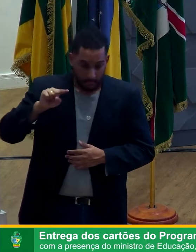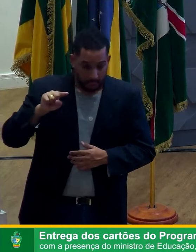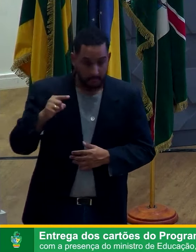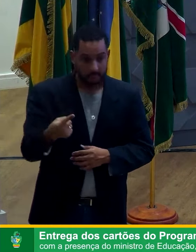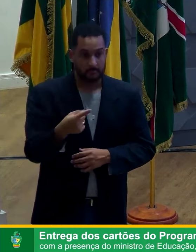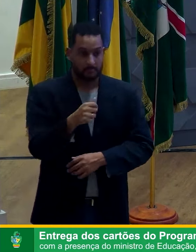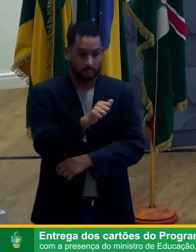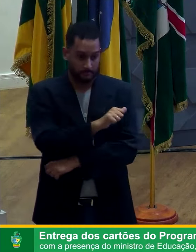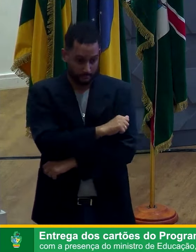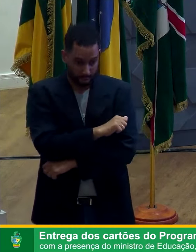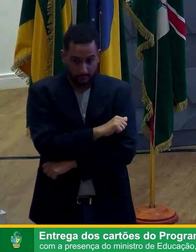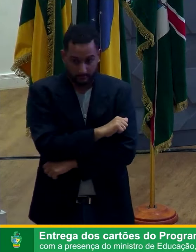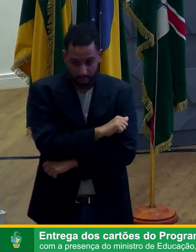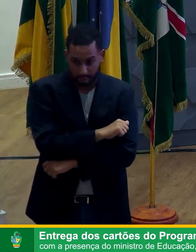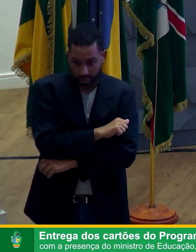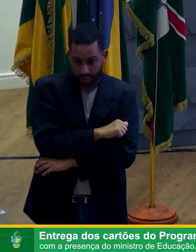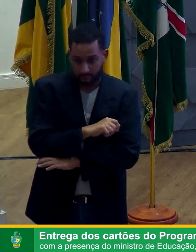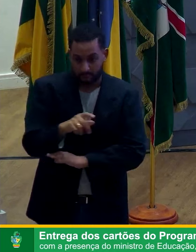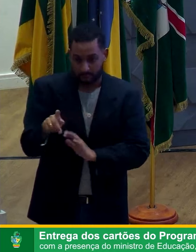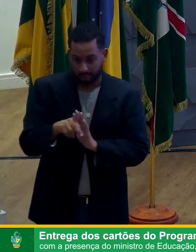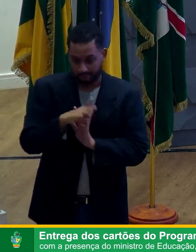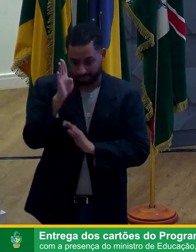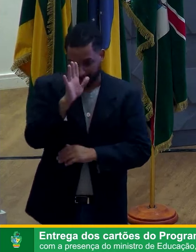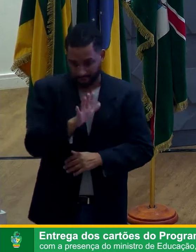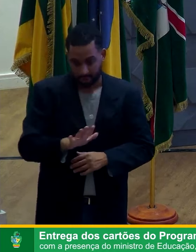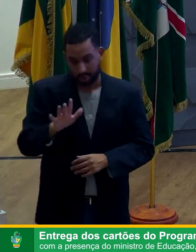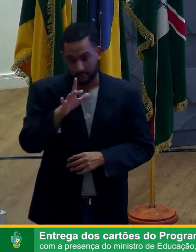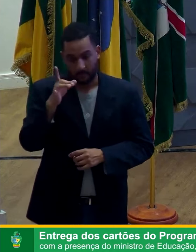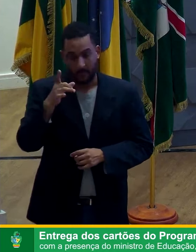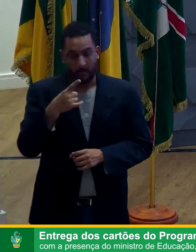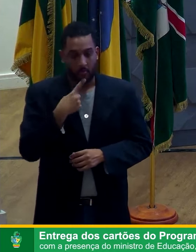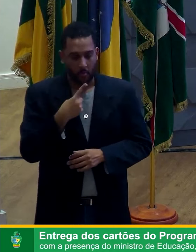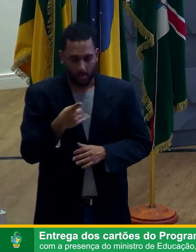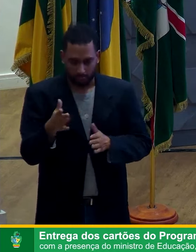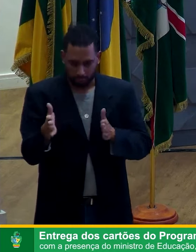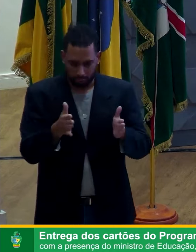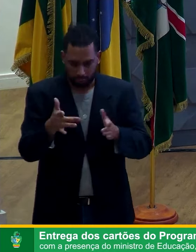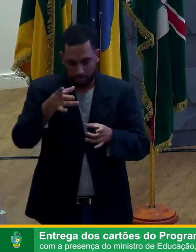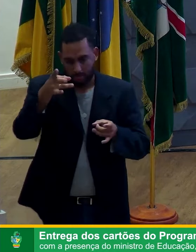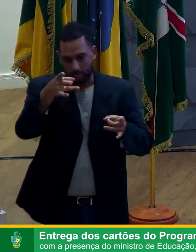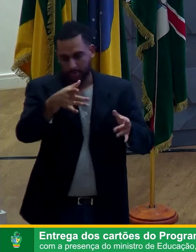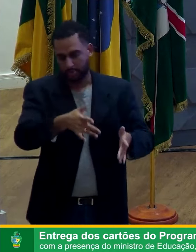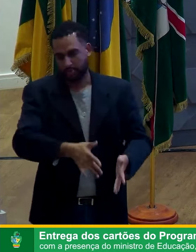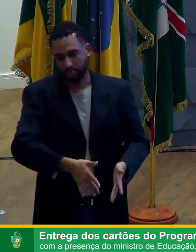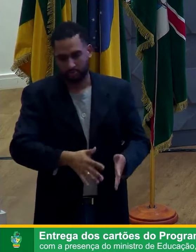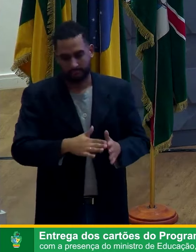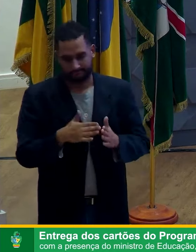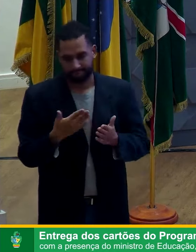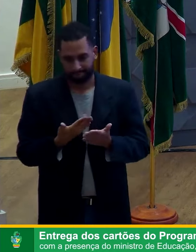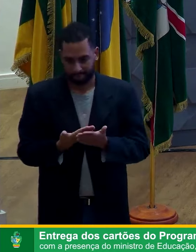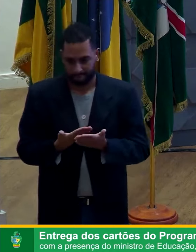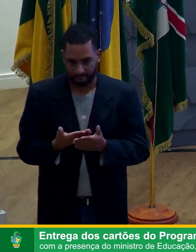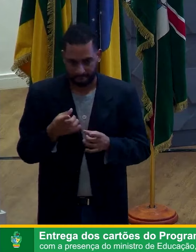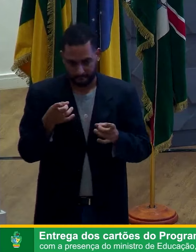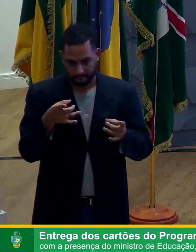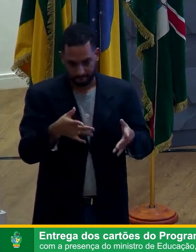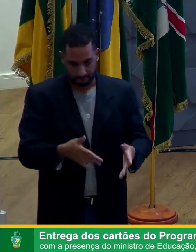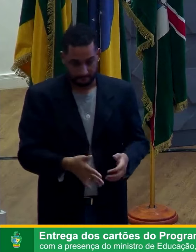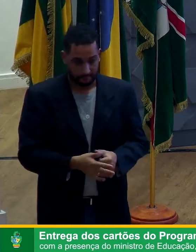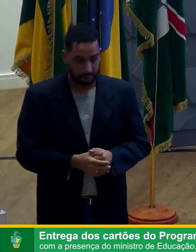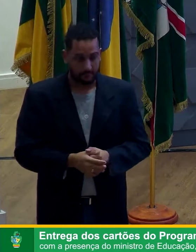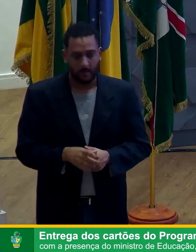vocês, estudantes do Brasil, deixaram a escola em um ano no ensino médio brasileiro. Nós temos hoje